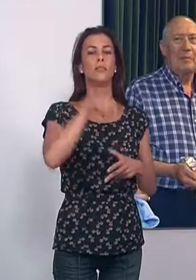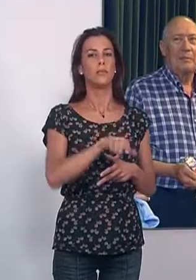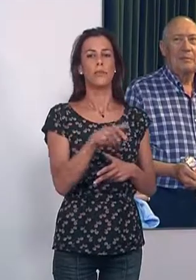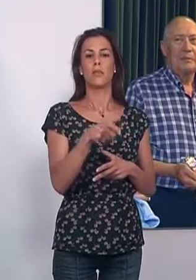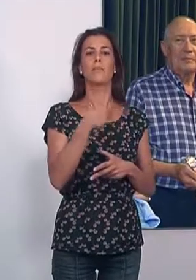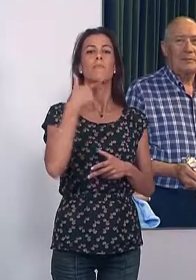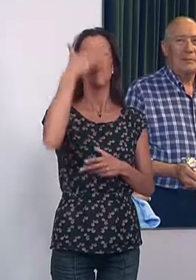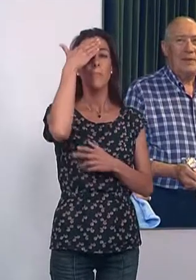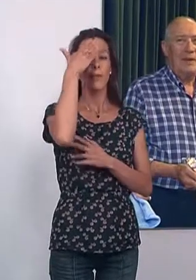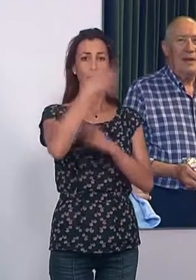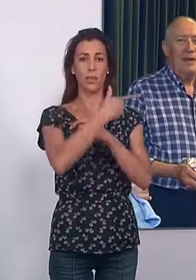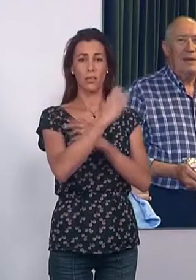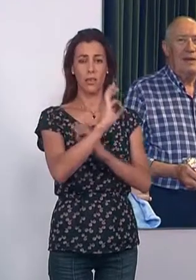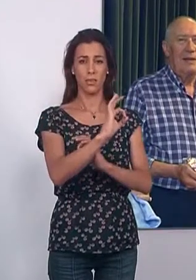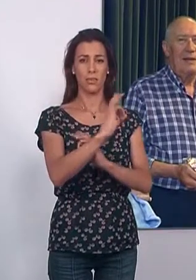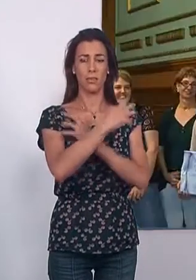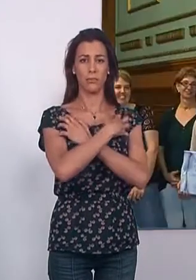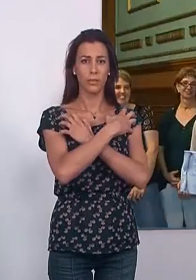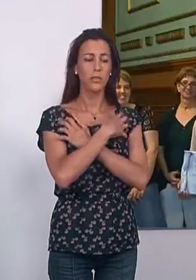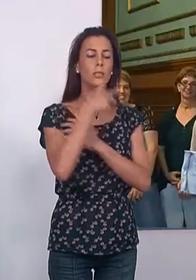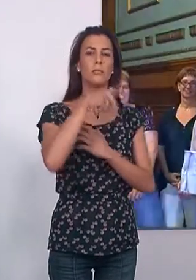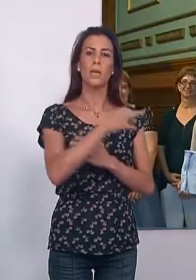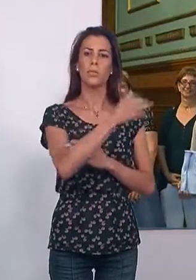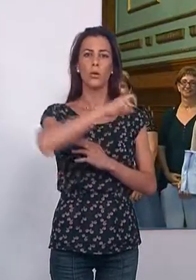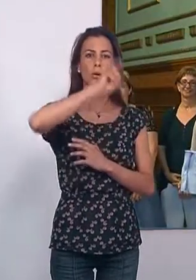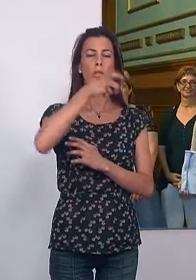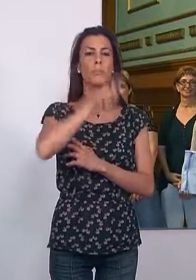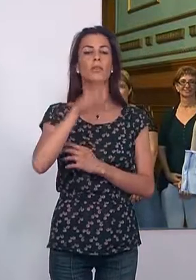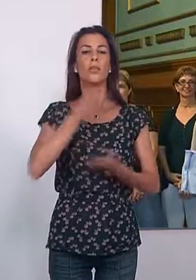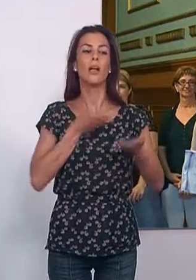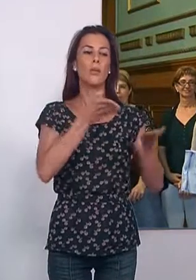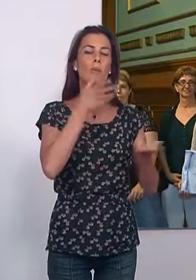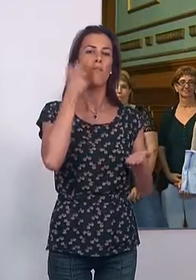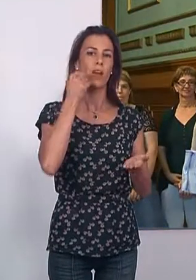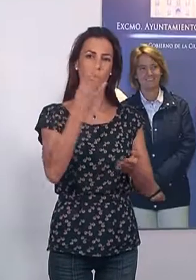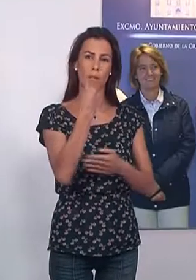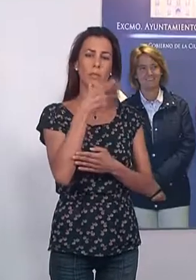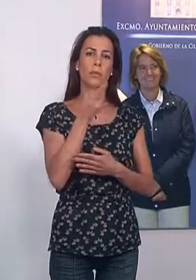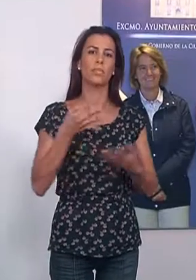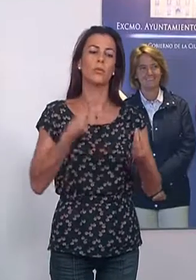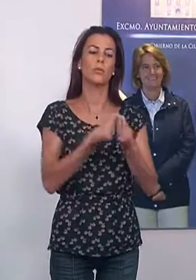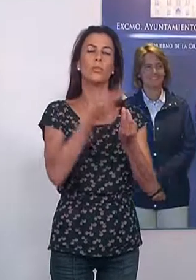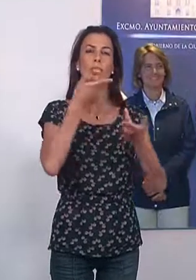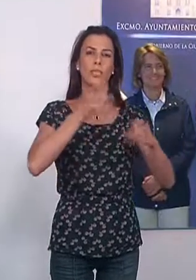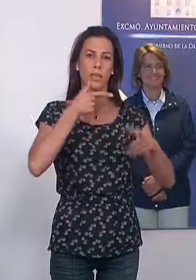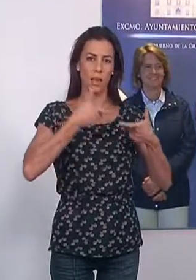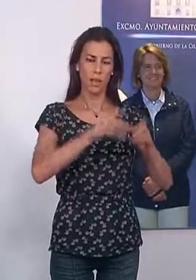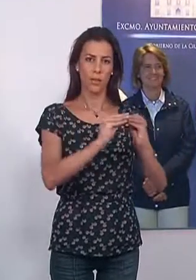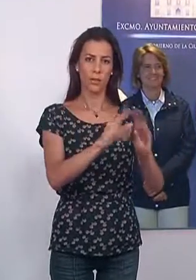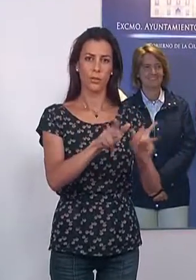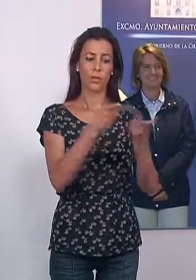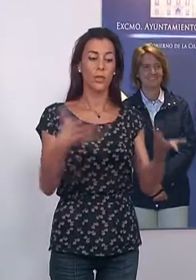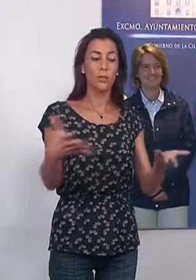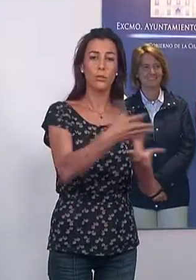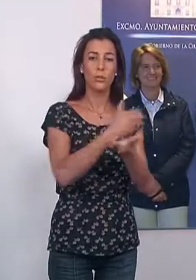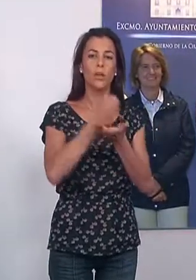Virgen de la Cabeza, el Albergue de Transeúntes y el Banco de Alimentos, junto con el Área de Acción Social,